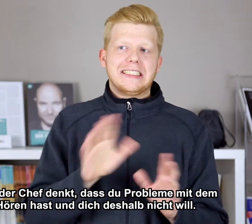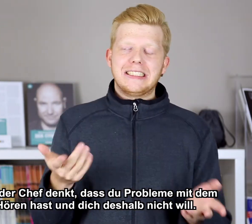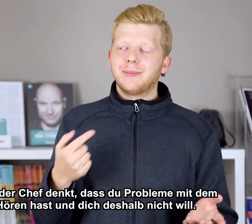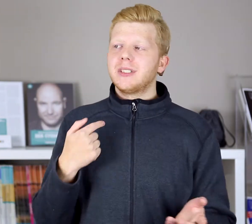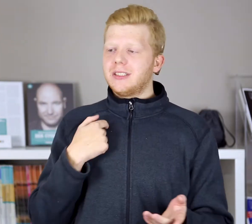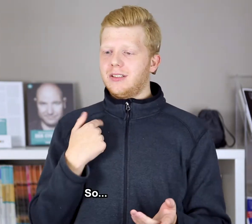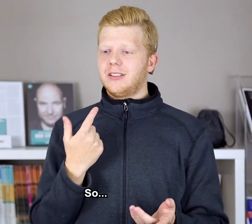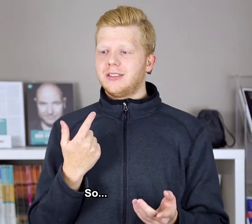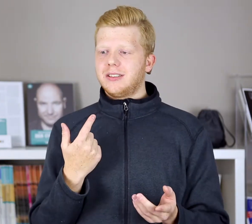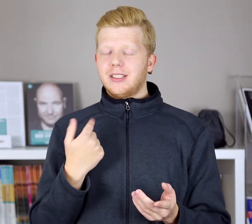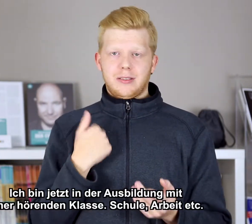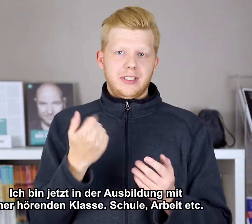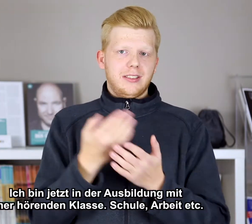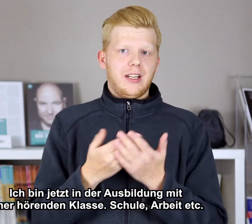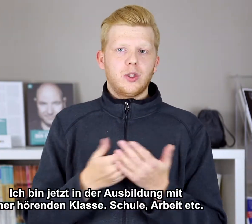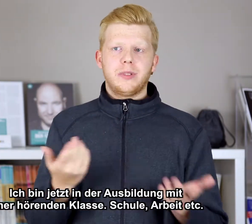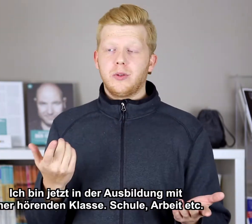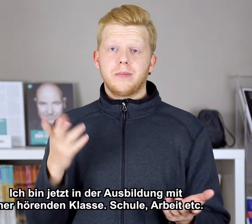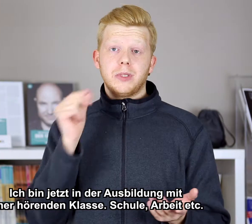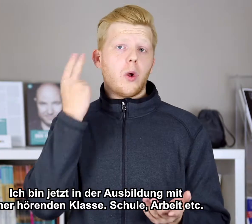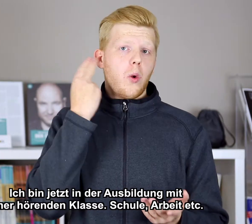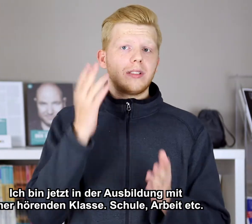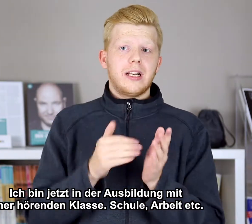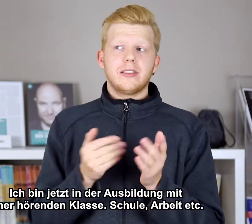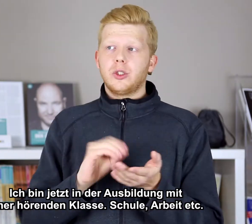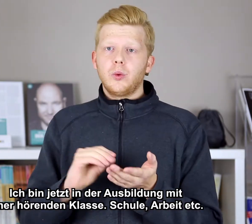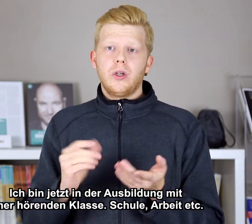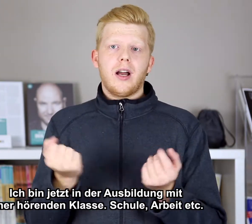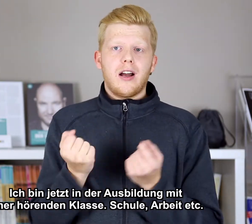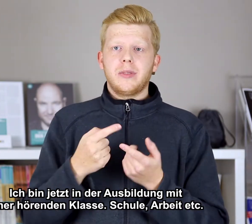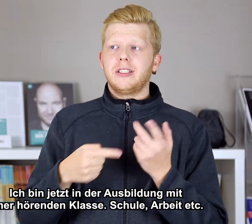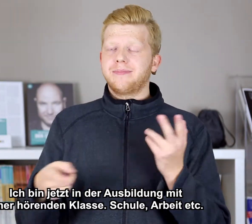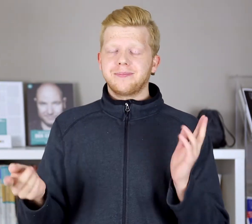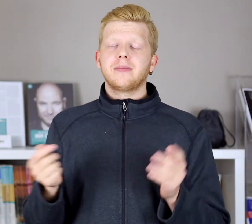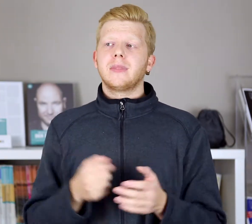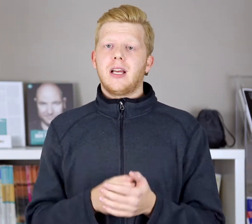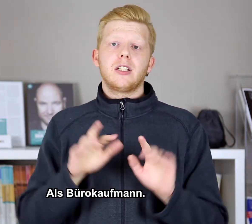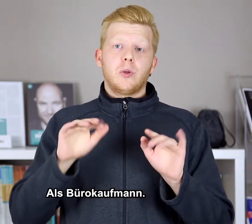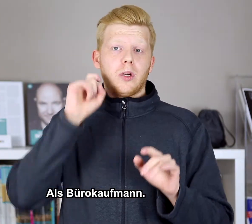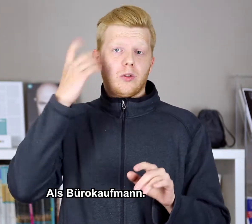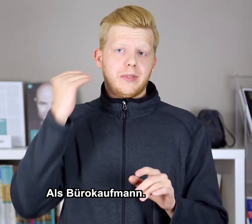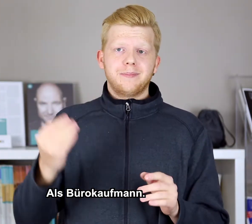dich nicht. So, bin jetzt in der Ausbildung. Bin noch höher in der Klasse, Schule, Arbeit. Als Bürokaufmann.